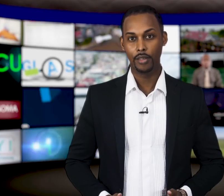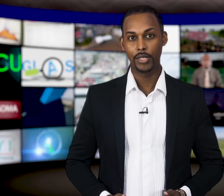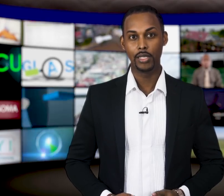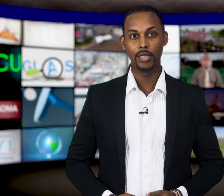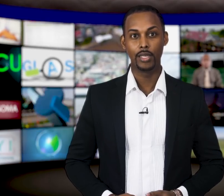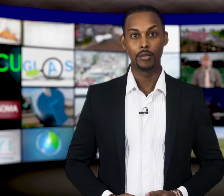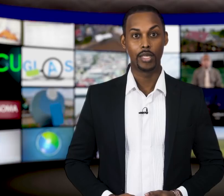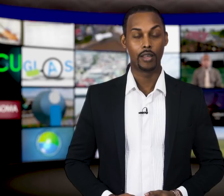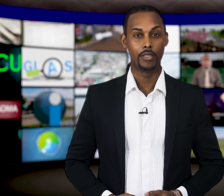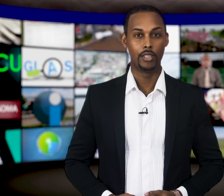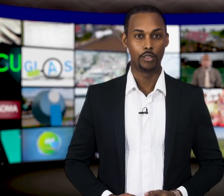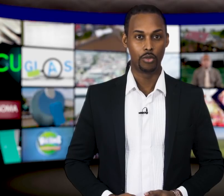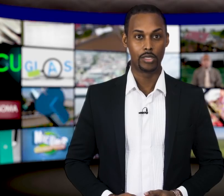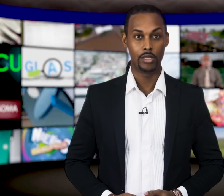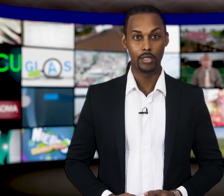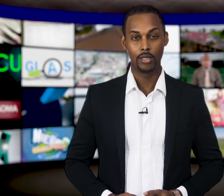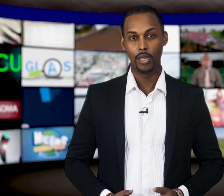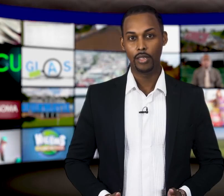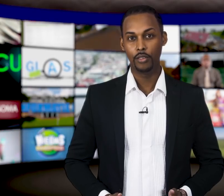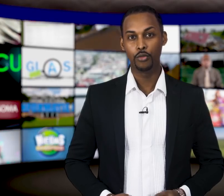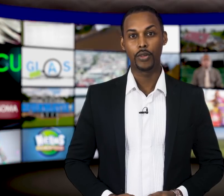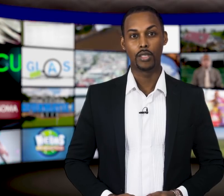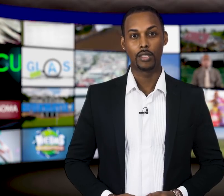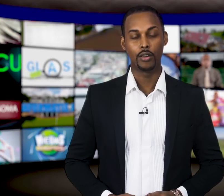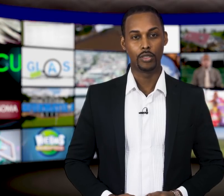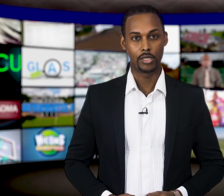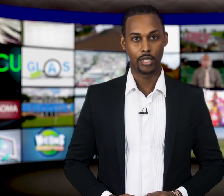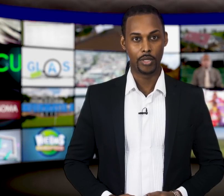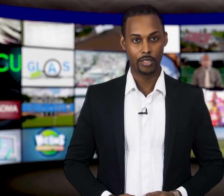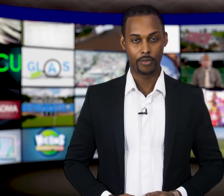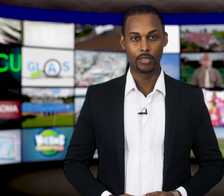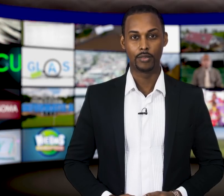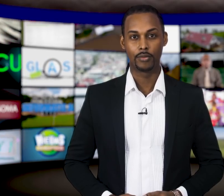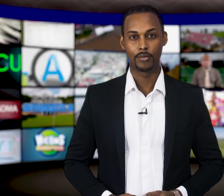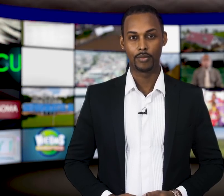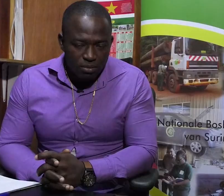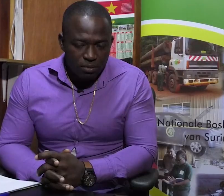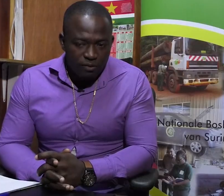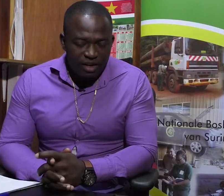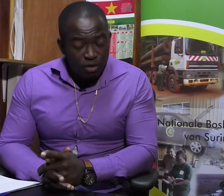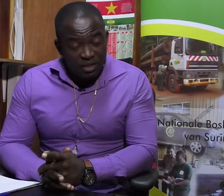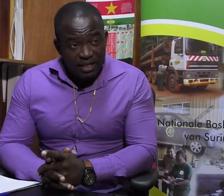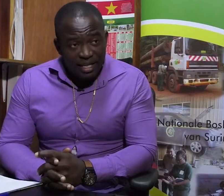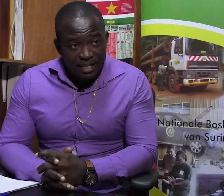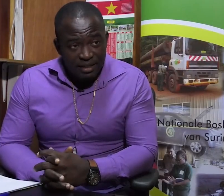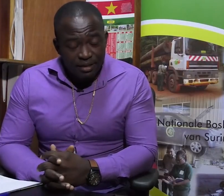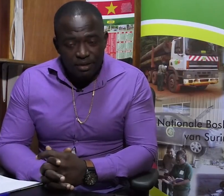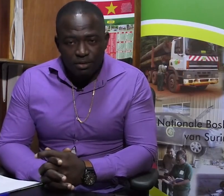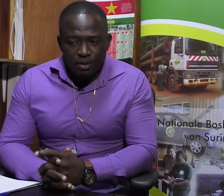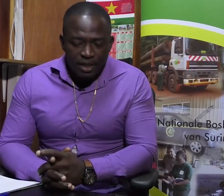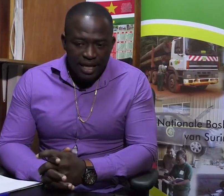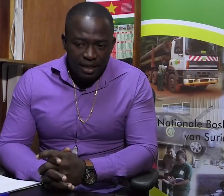en faciliteiten bij de afdeling logistiek en invoer van data onder zijn beheervallen. Vanuit Facilitaire